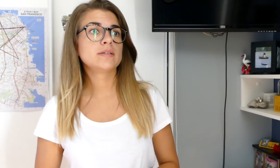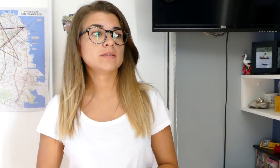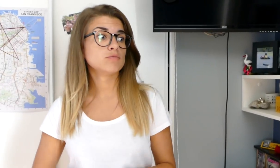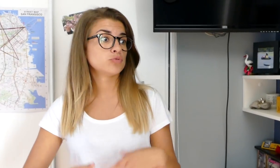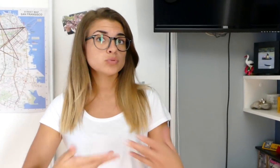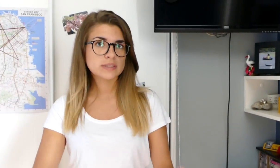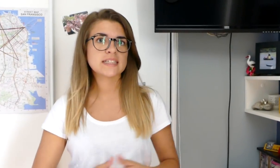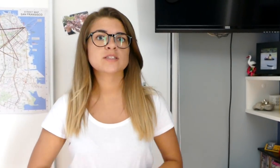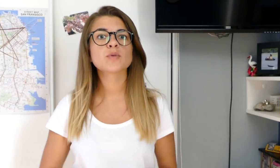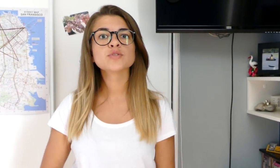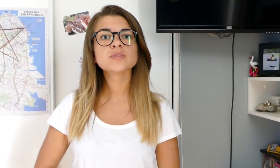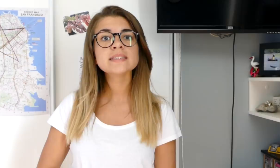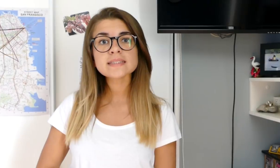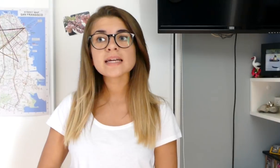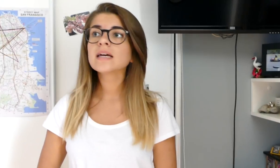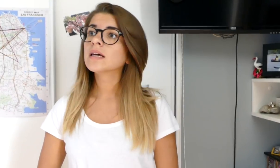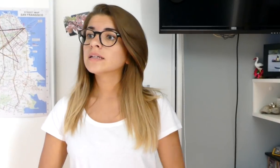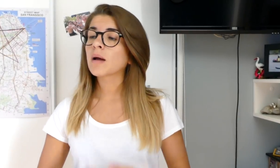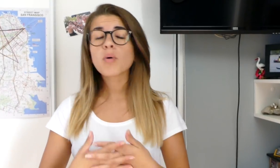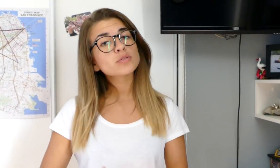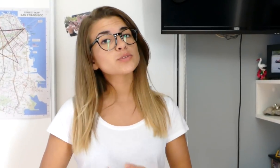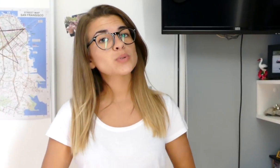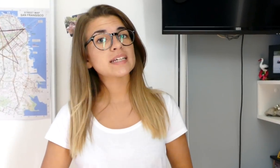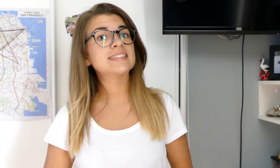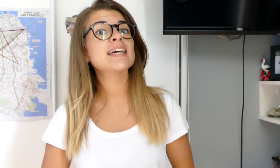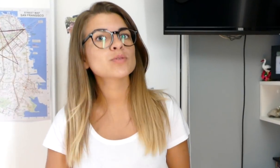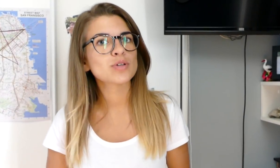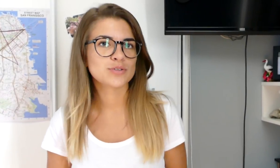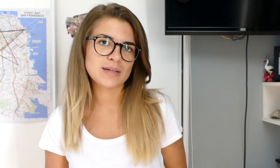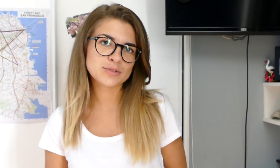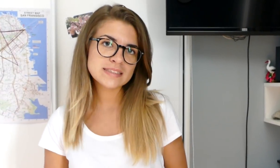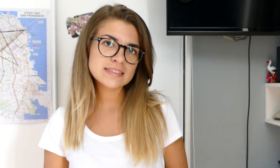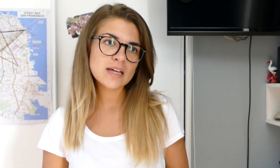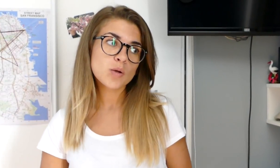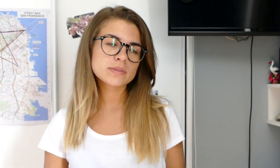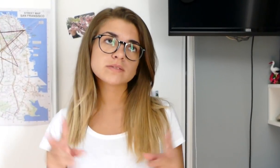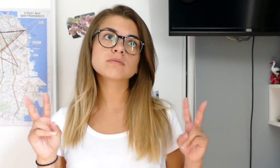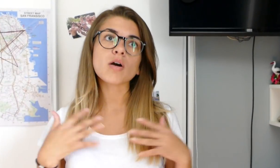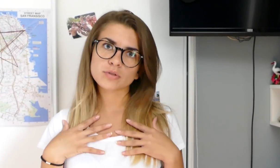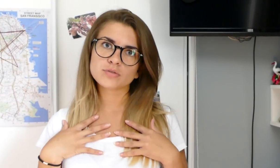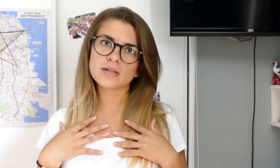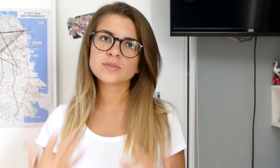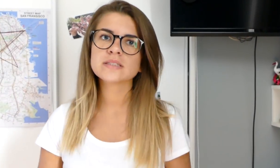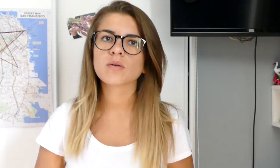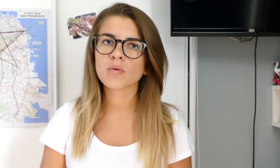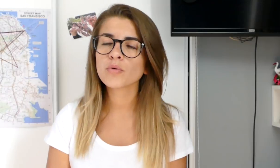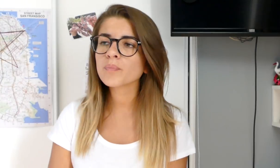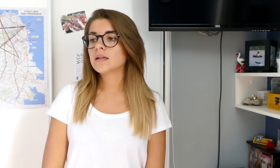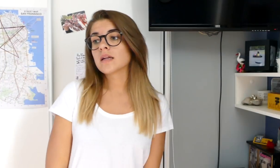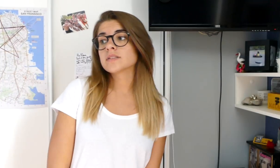jouent des instruments de musique, il y a beaucoup de ceux qui écoutent de la musique, mais qui chantent de la musique en eux. Et il y a